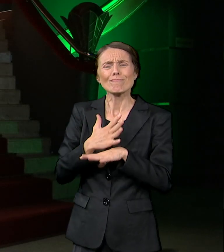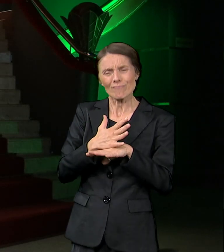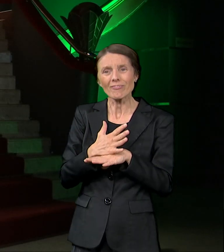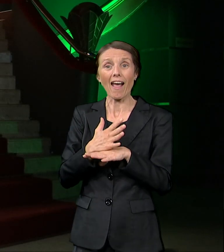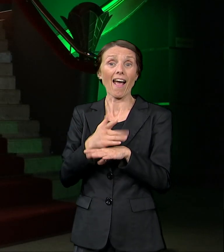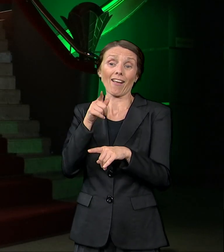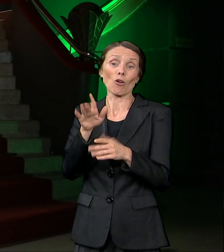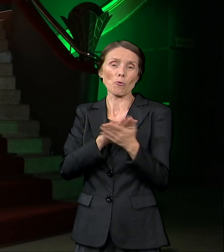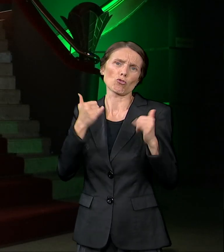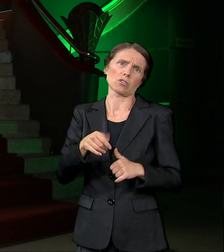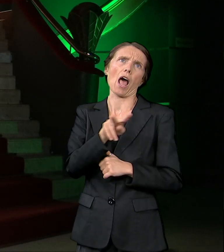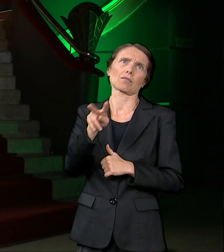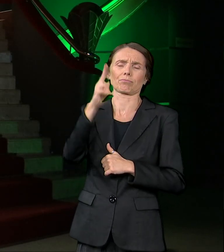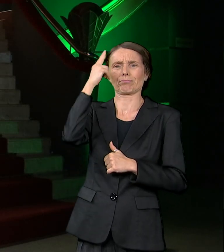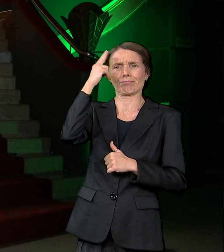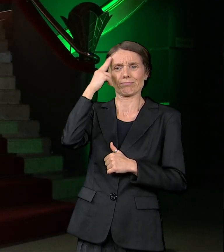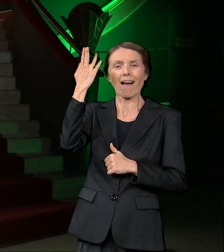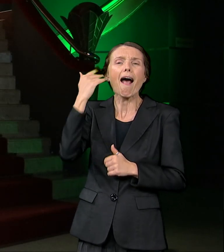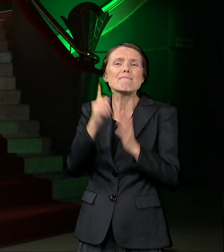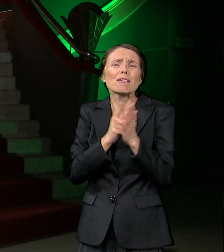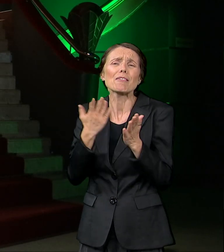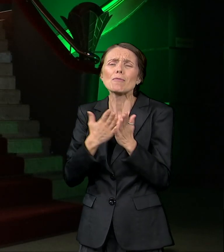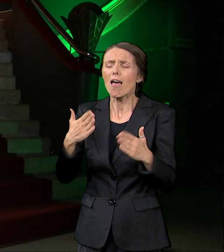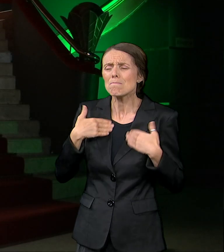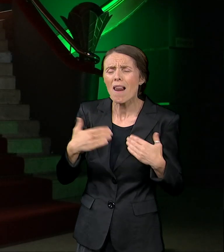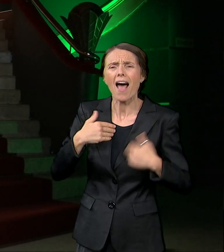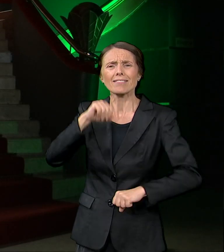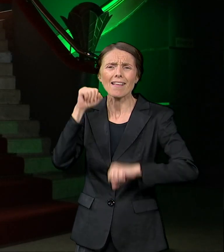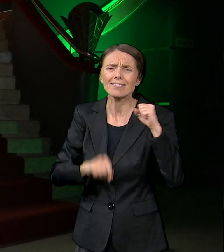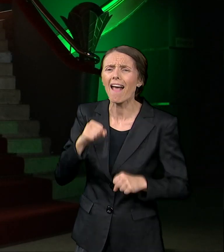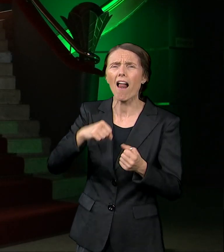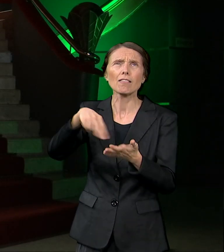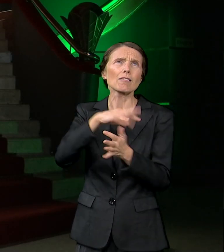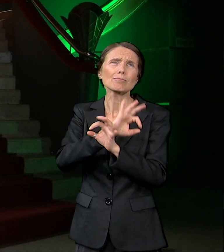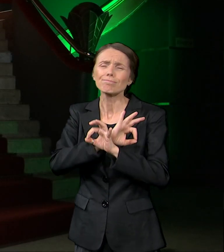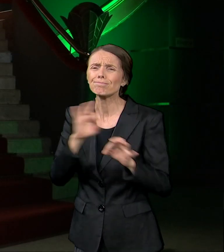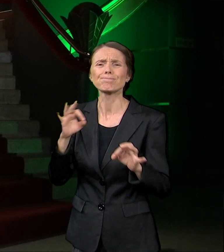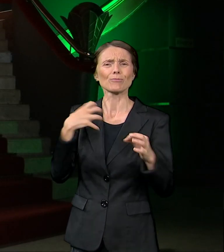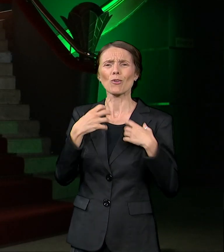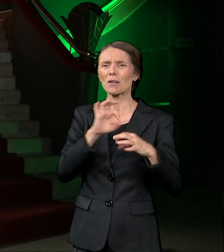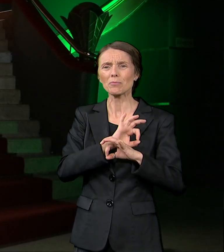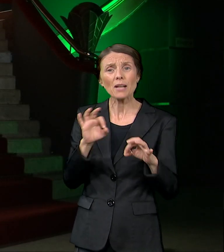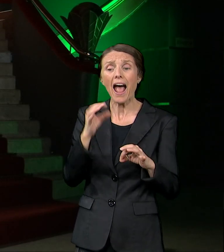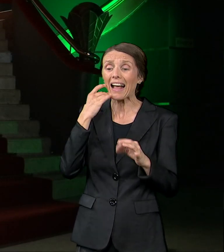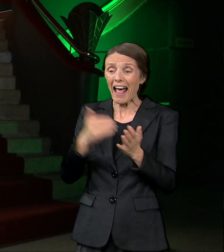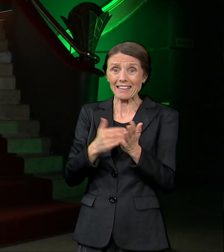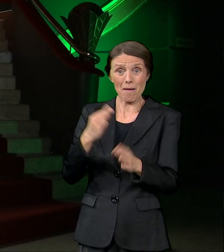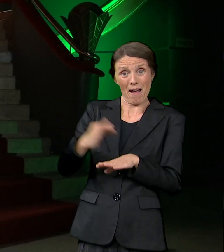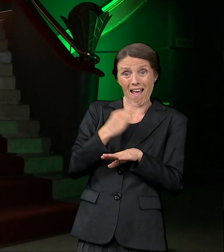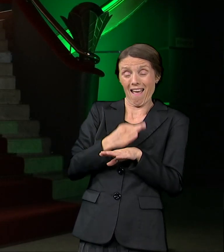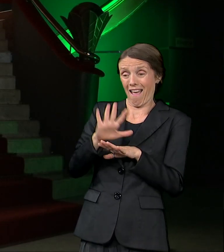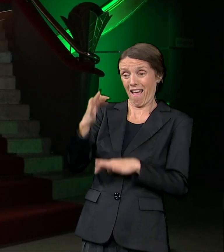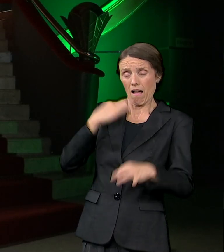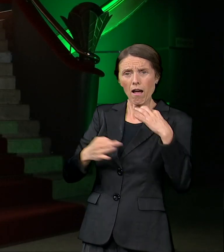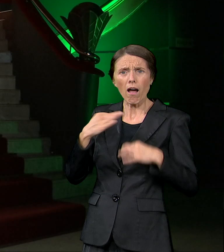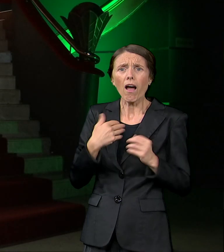Talentovane dve osobe koje su po celu noć sa mnom vezle svoje kostime u krojačnici sa štambukom.